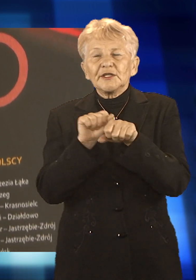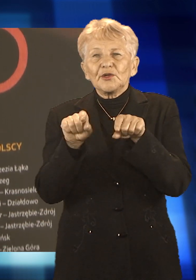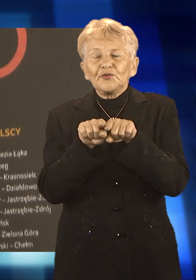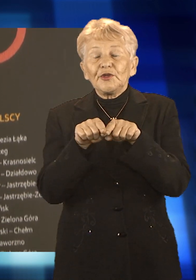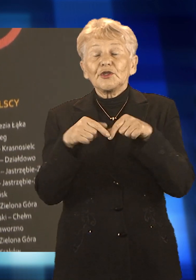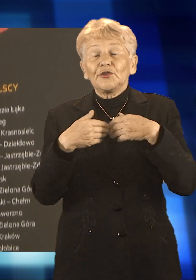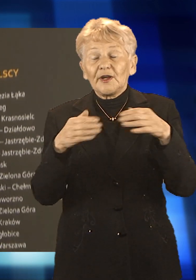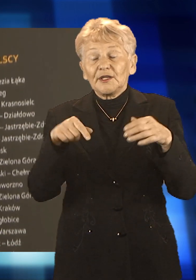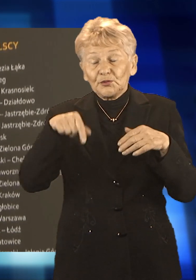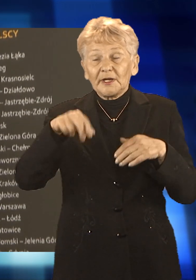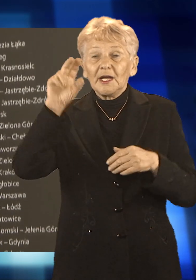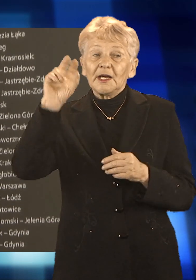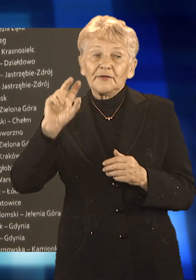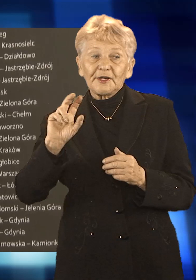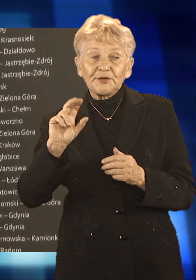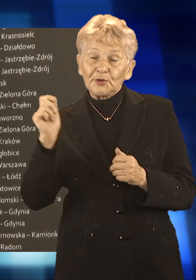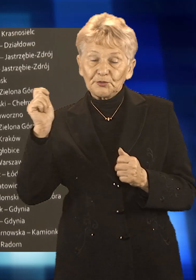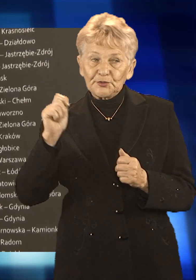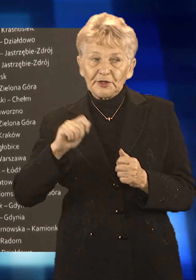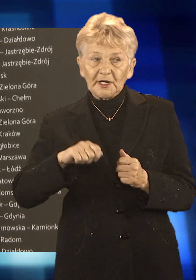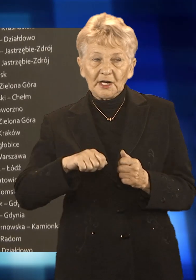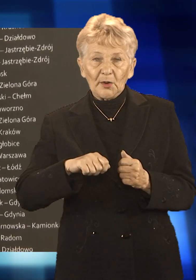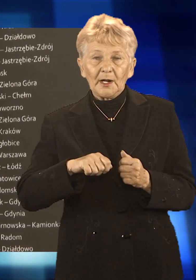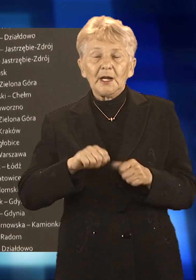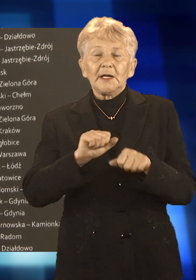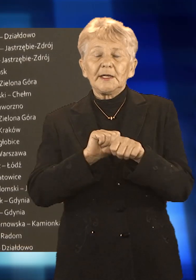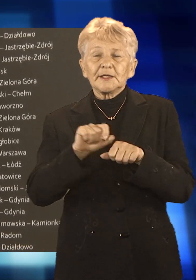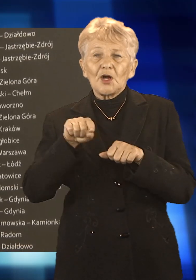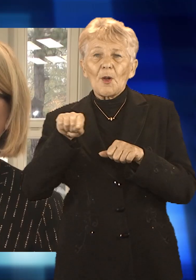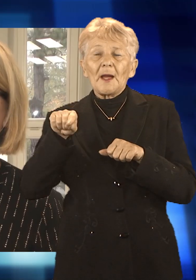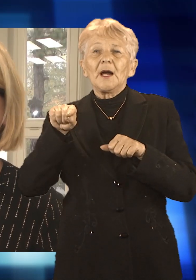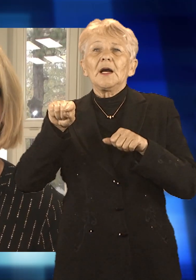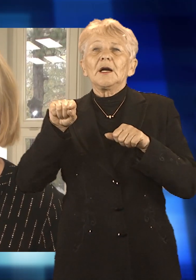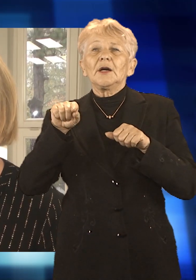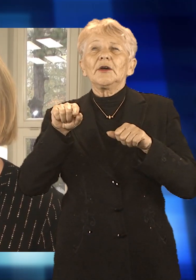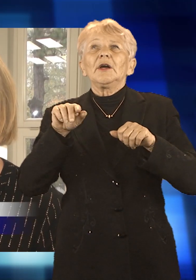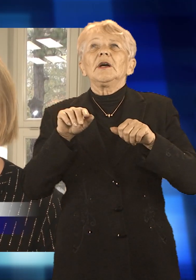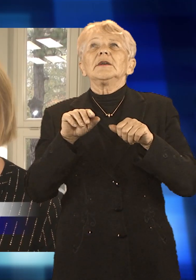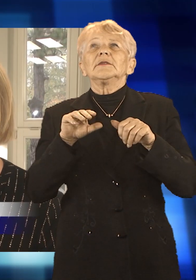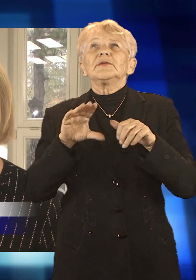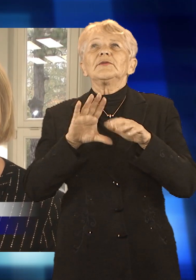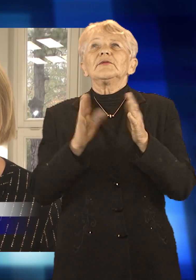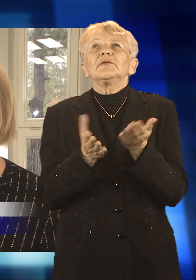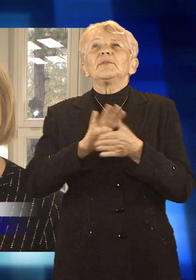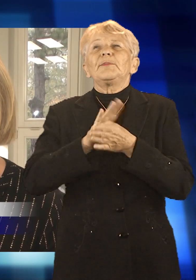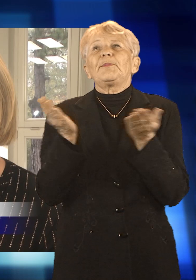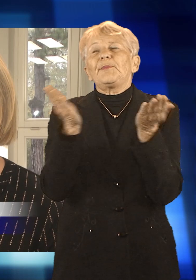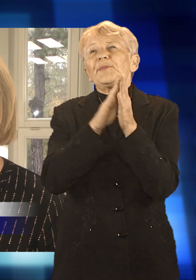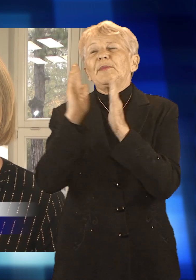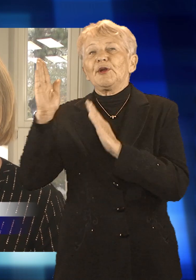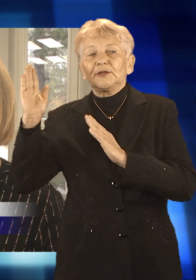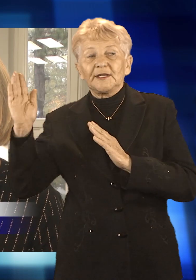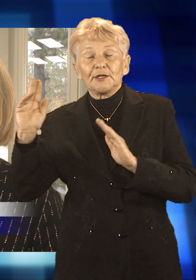trwający właśnie OFFO. Ogólnopolski Festiwal Fotografii Otworkowej organizowany jest już po raz ósmy.